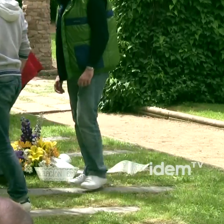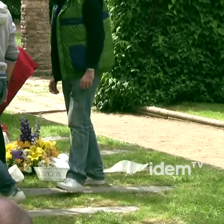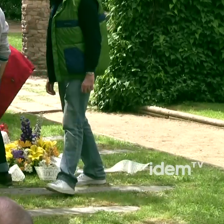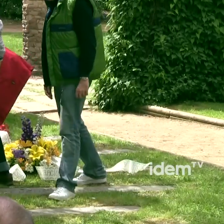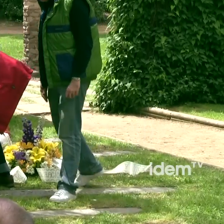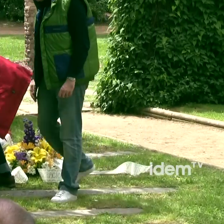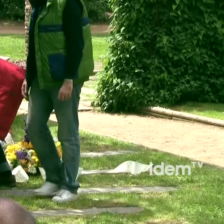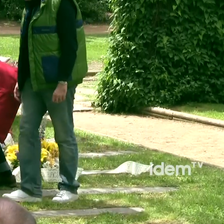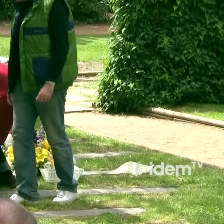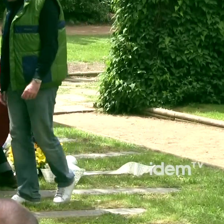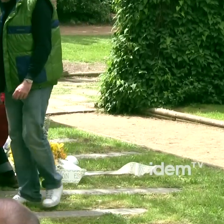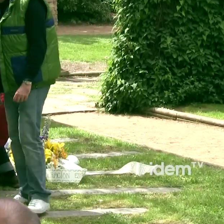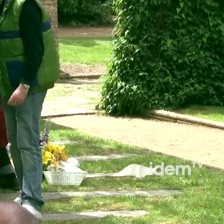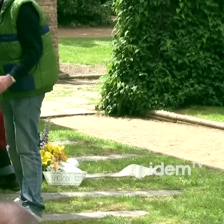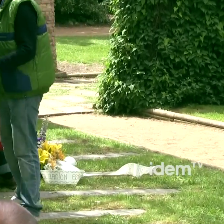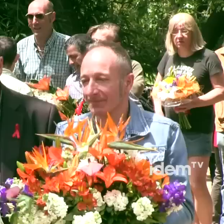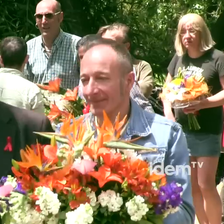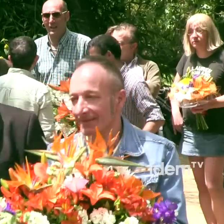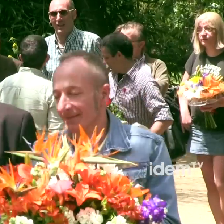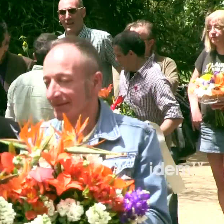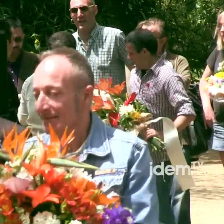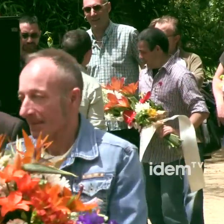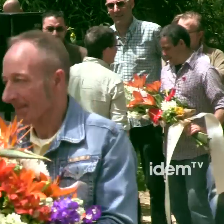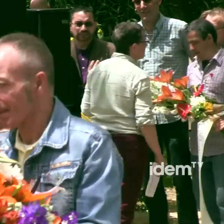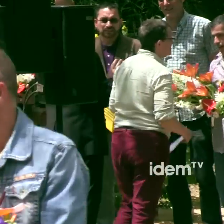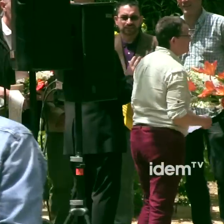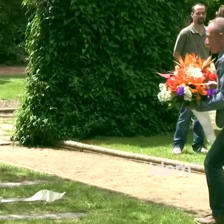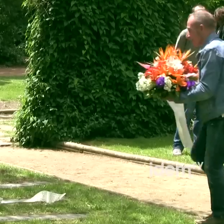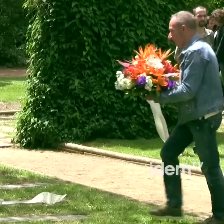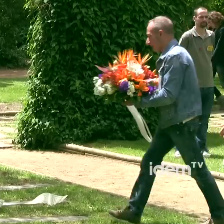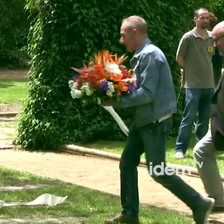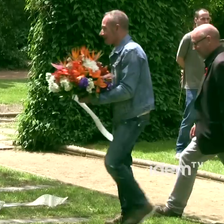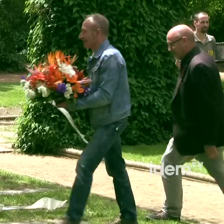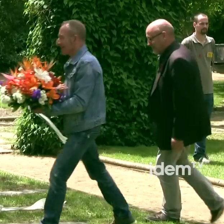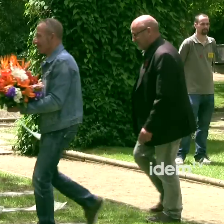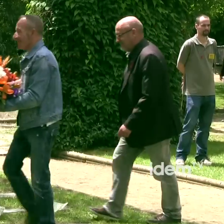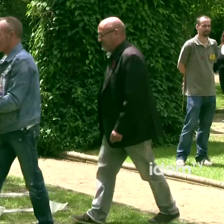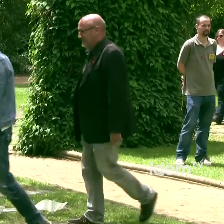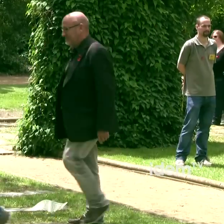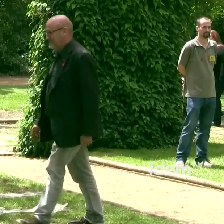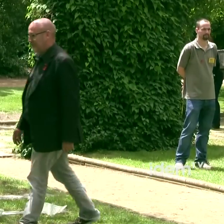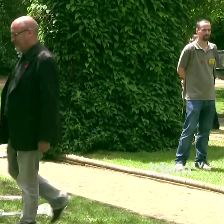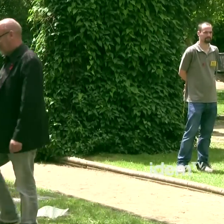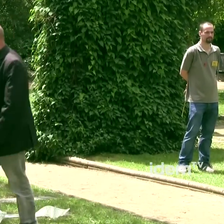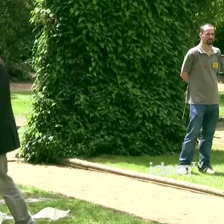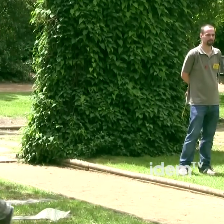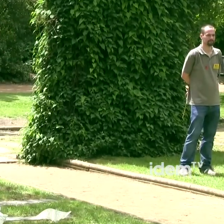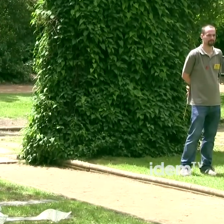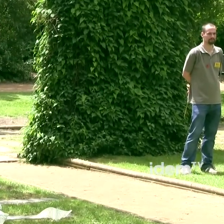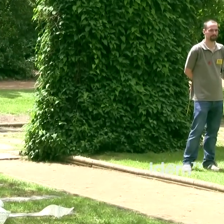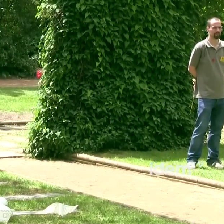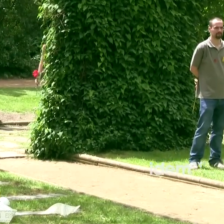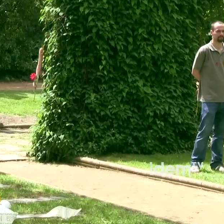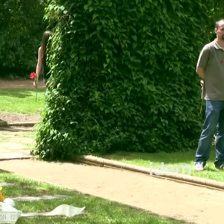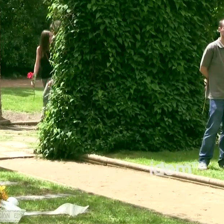camí i que se'n van anar enmig d'un immens sofriment, mitigat a vegades per l'amor dels qui els estimaven, però també en